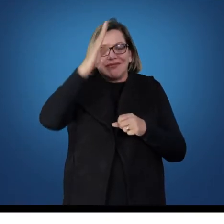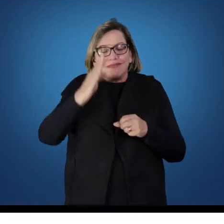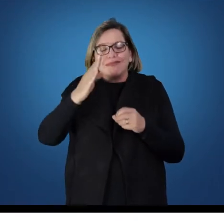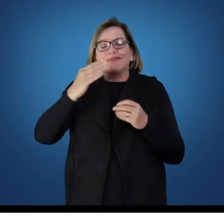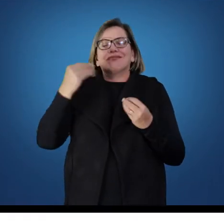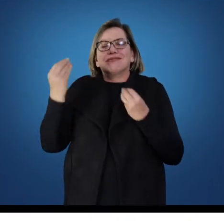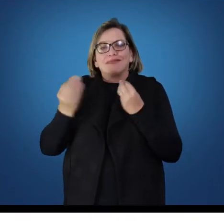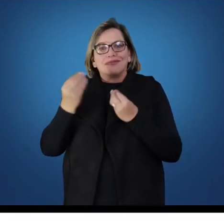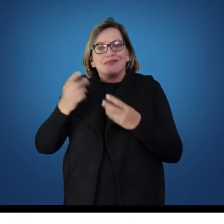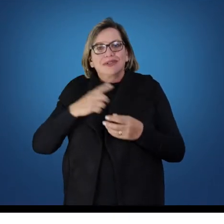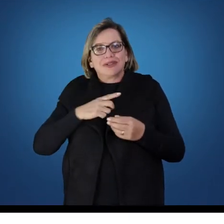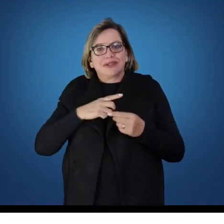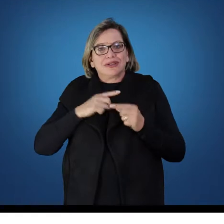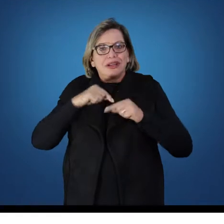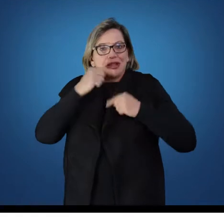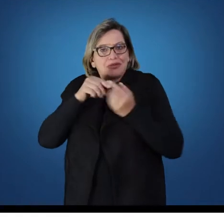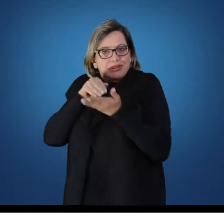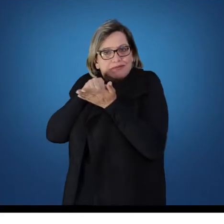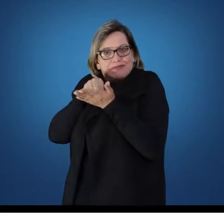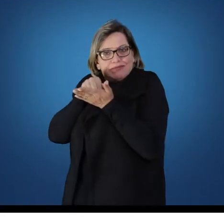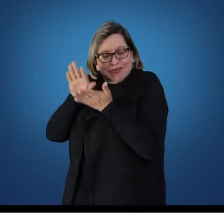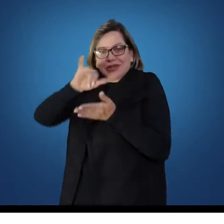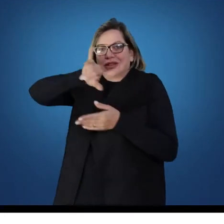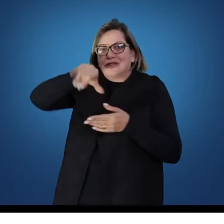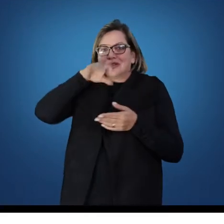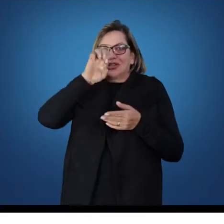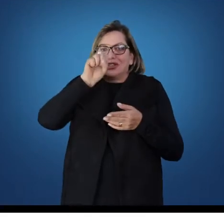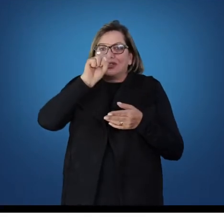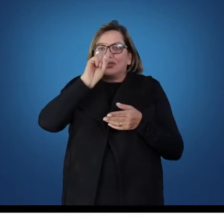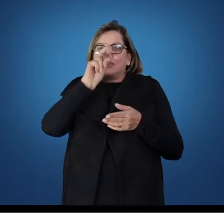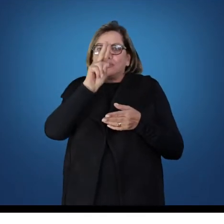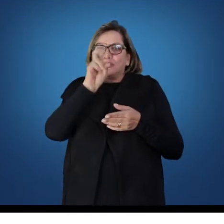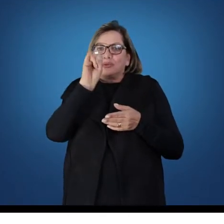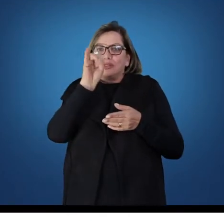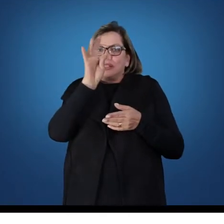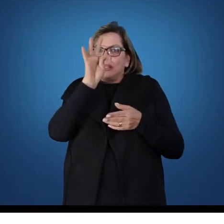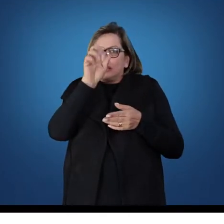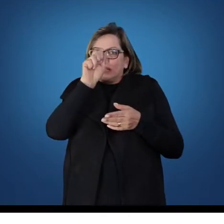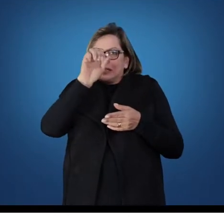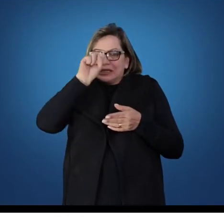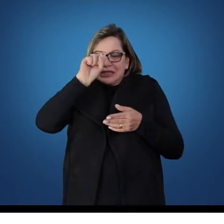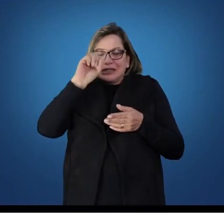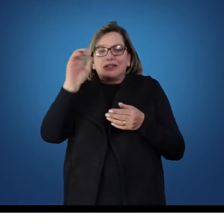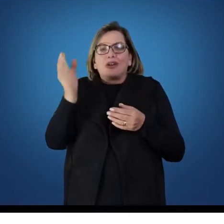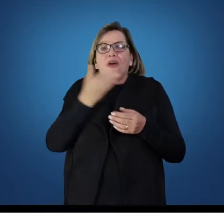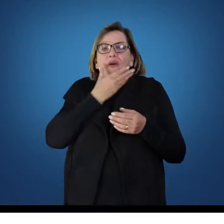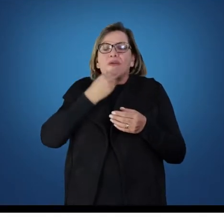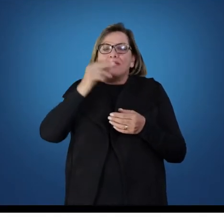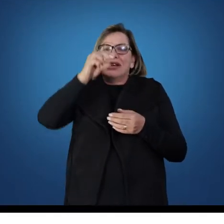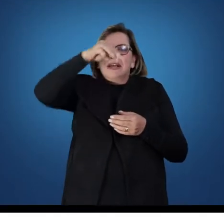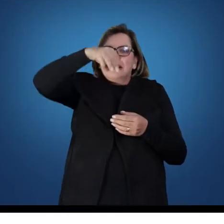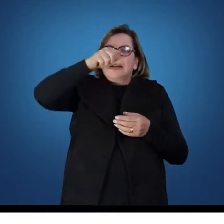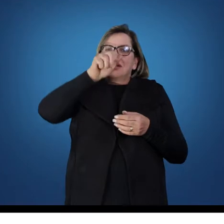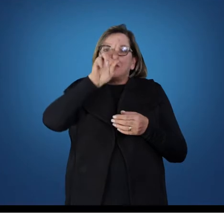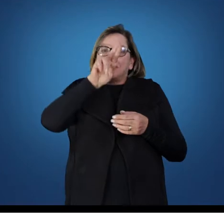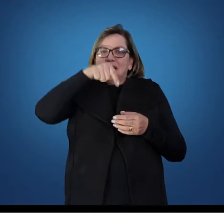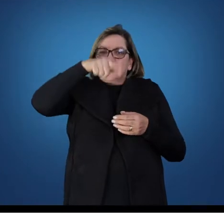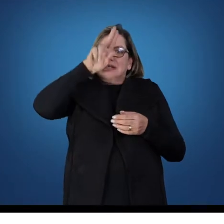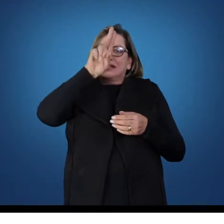Após a expulsão dos jesuítas, o Marquês do Pombal, então, oficializa o ensino, traz algumas reformas e o Brasil, então,